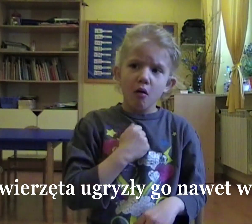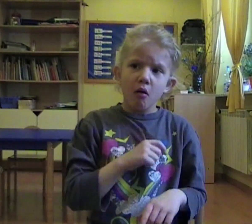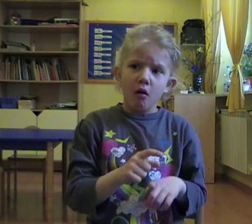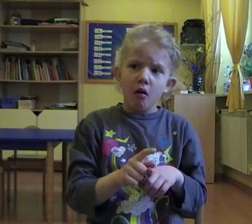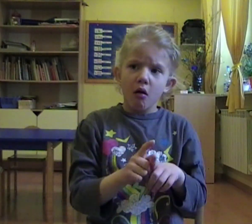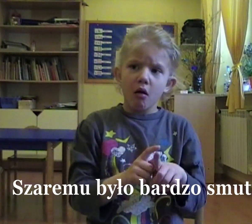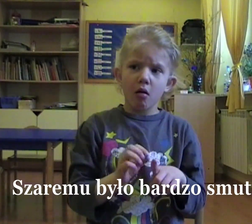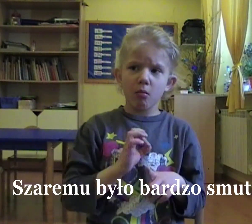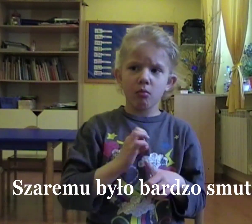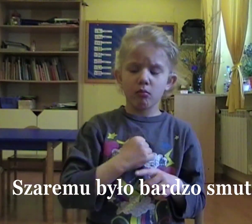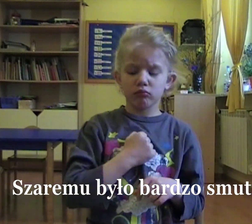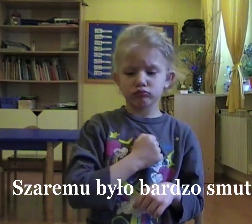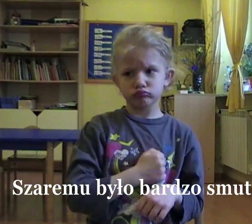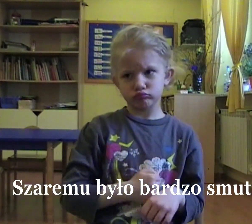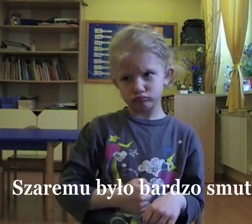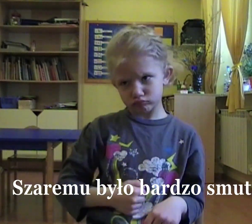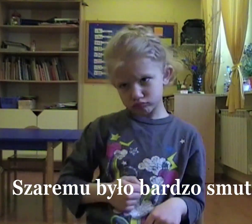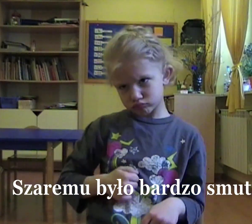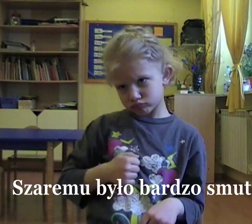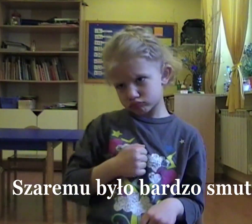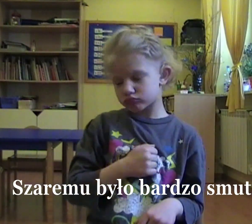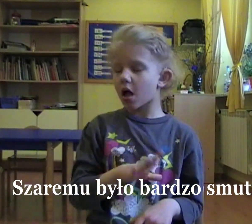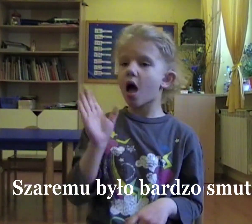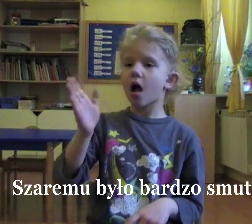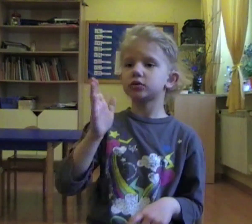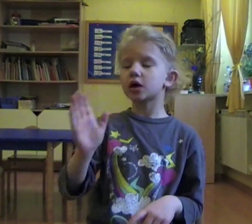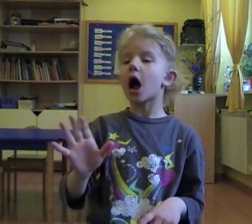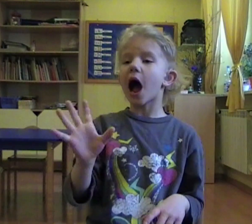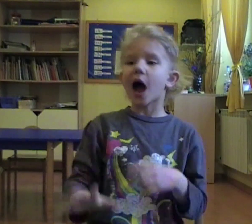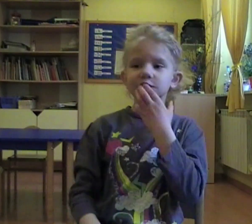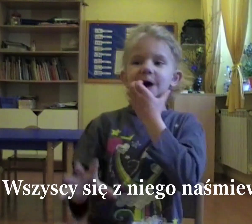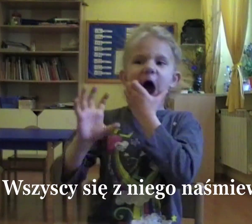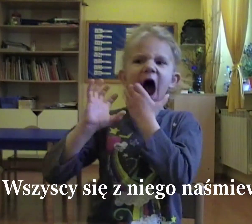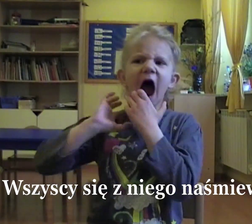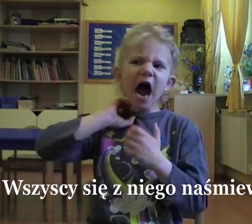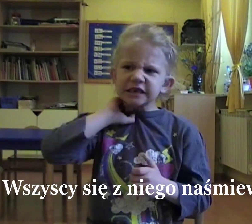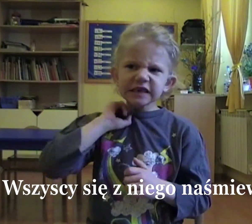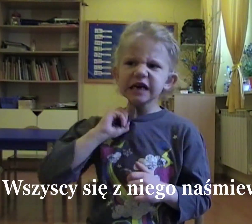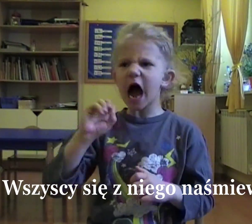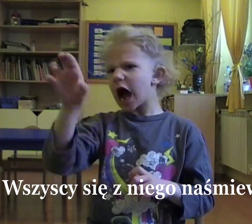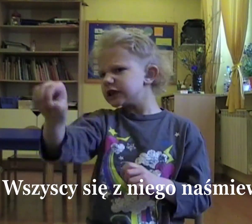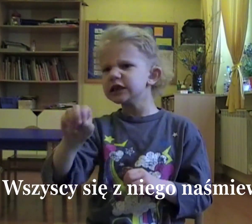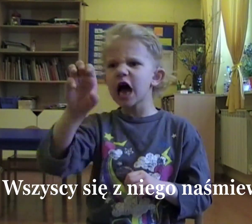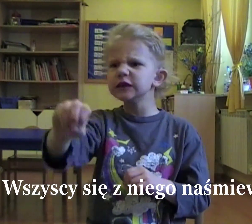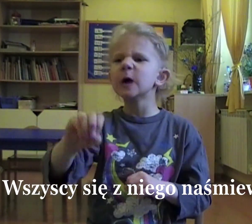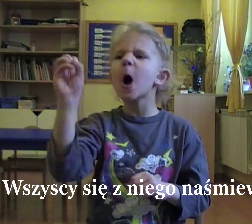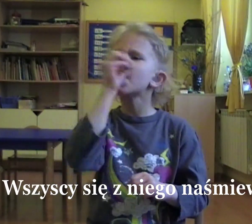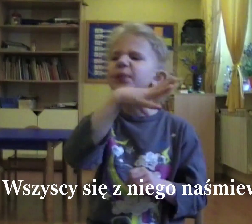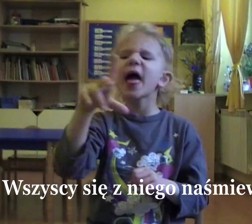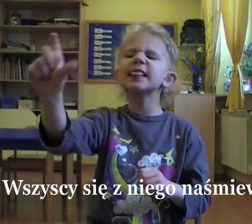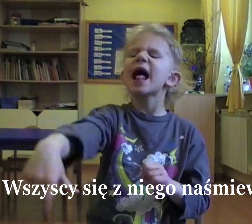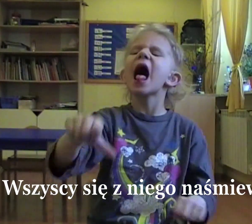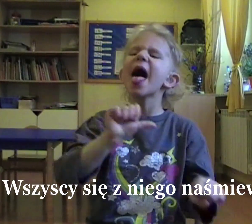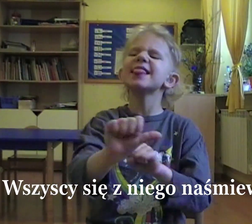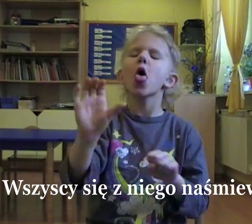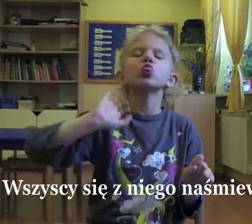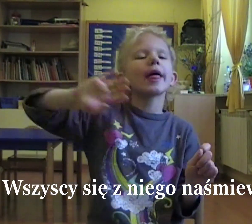go nawet w szyję. Szaremu było bardzo smutno. Wszyscy się z niego